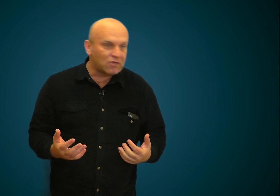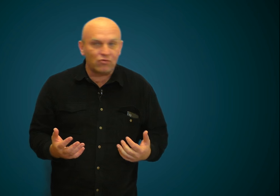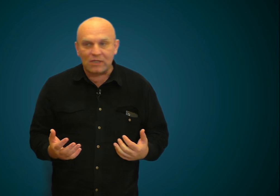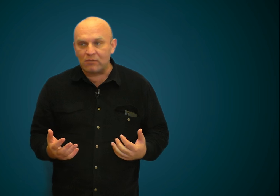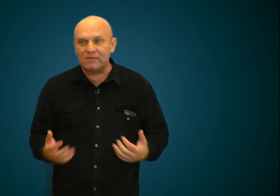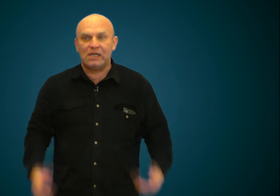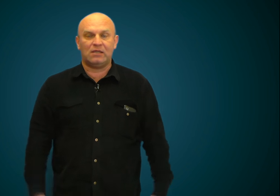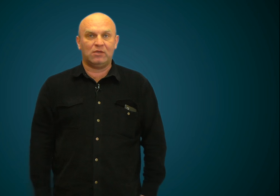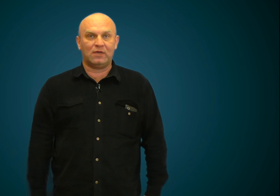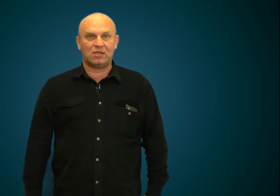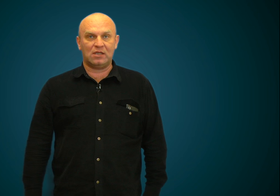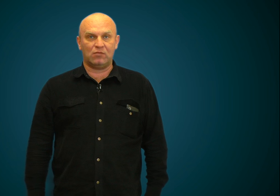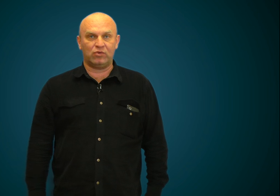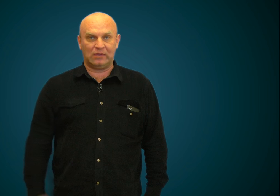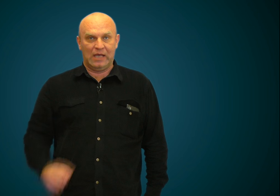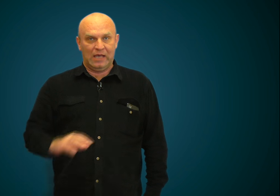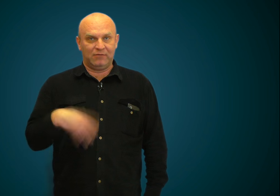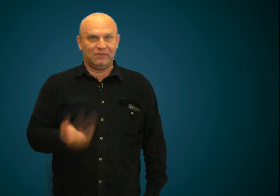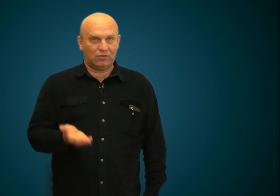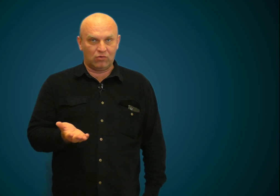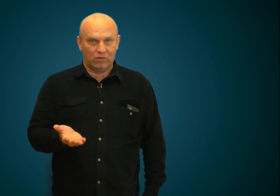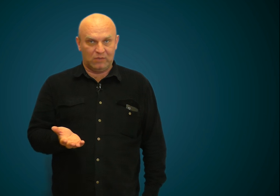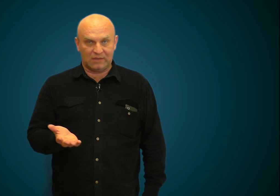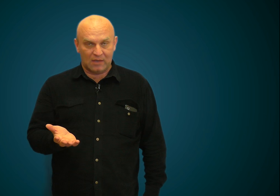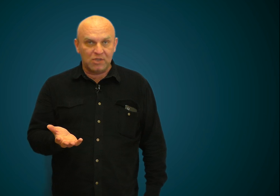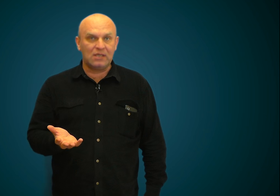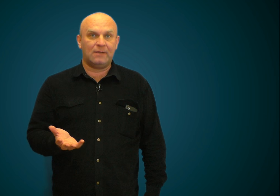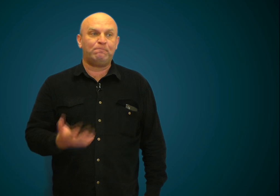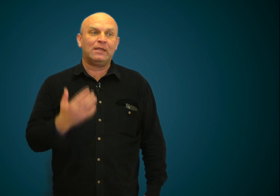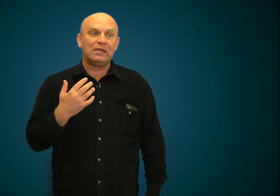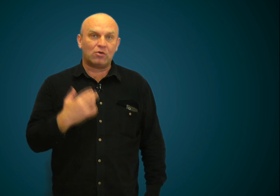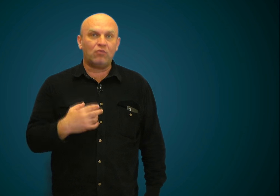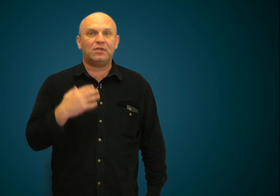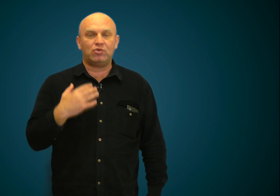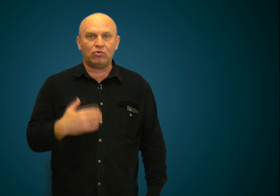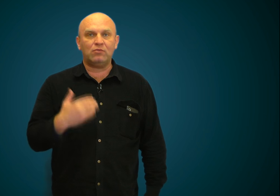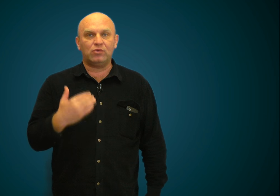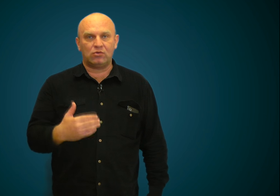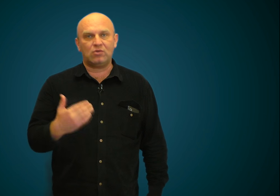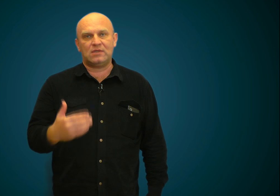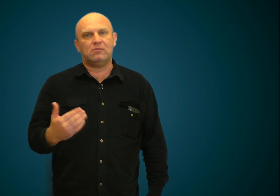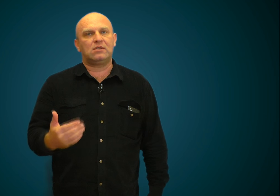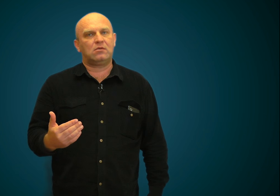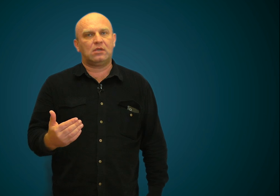начнете кормить взглядами, но ваше тело будет выдавать другое мета-сообщение, ровным счетом будет тот же самый результат.